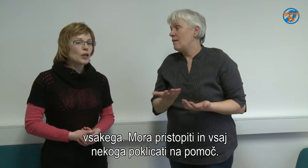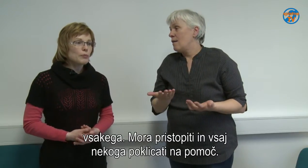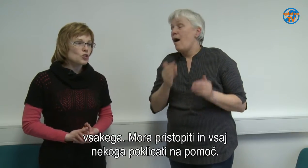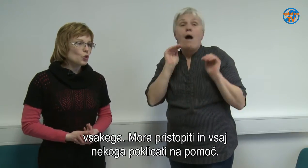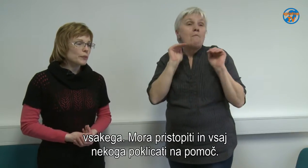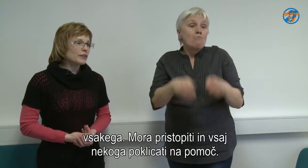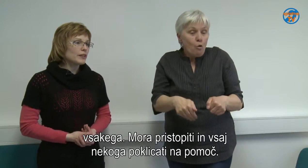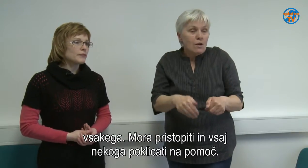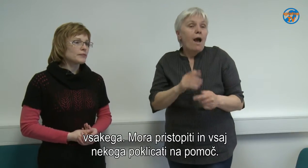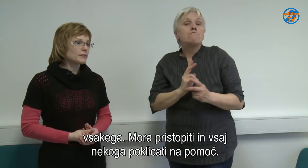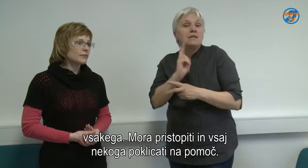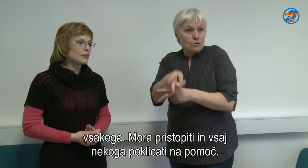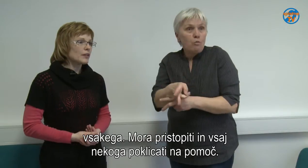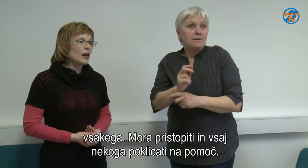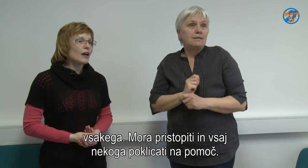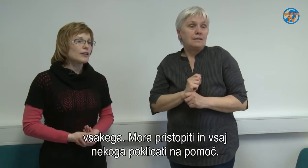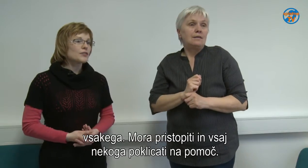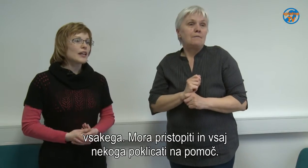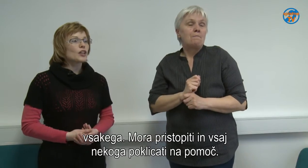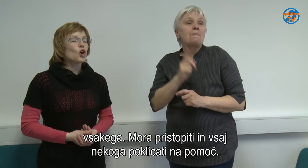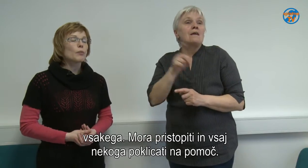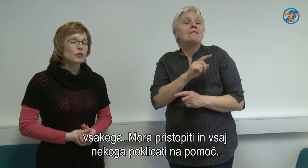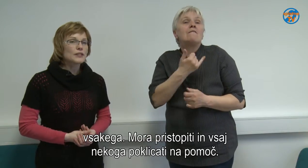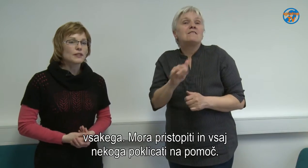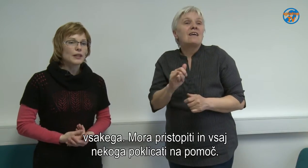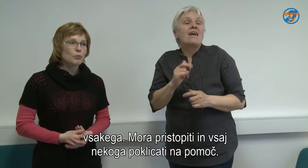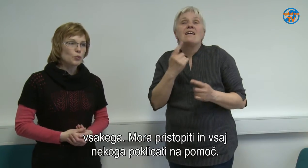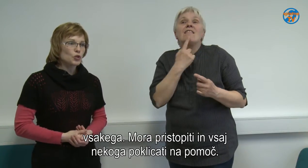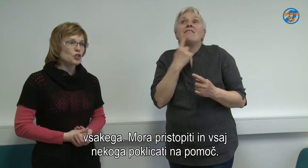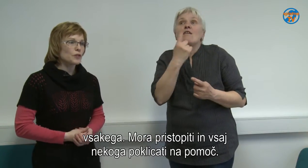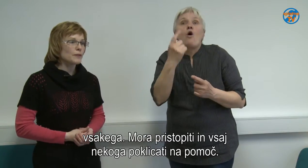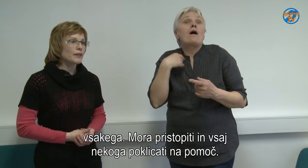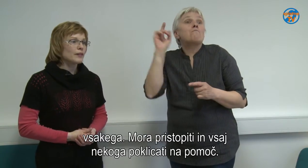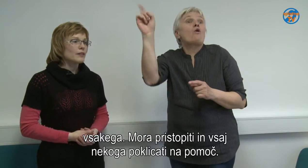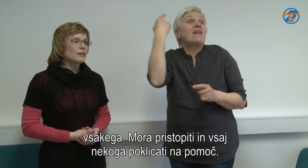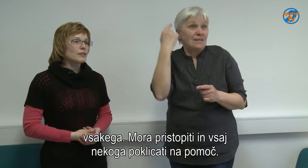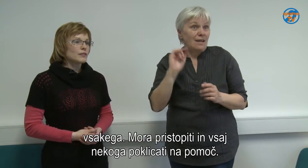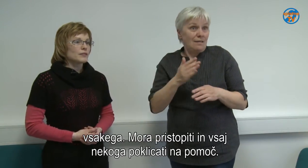Mora pristopiti in vsaj nekoga poklicati na pomoč.